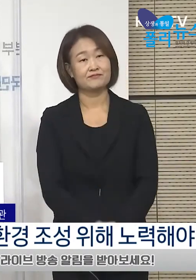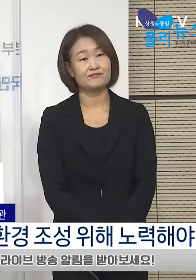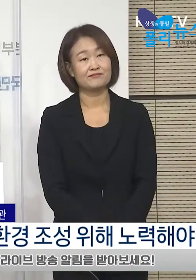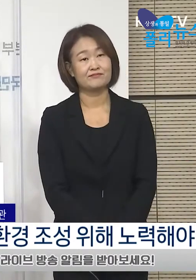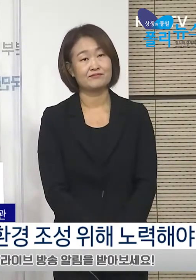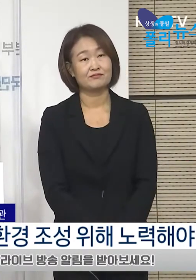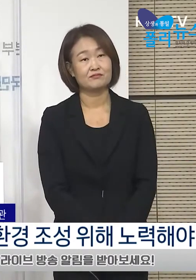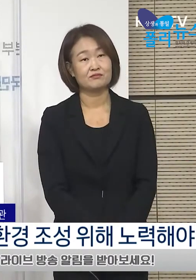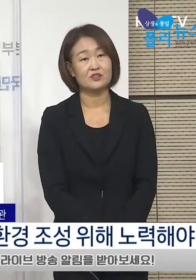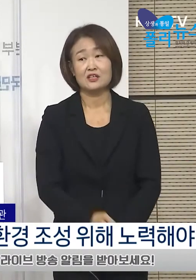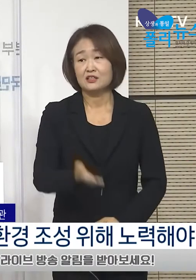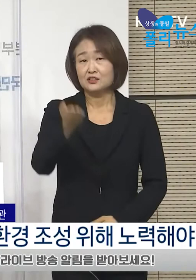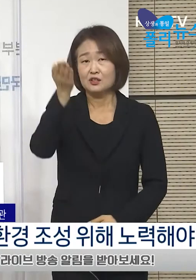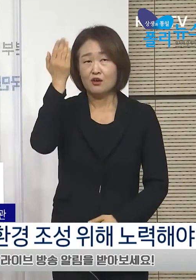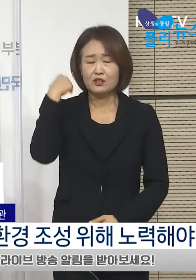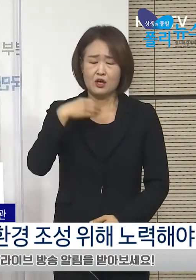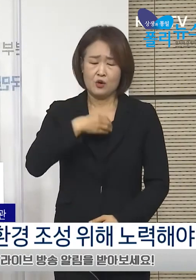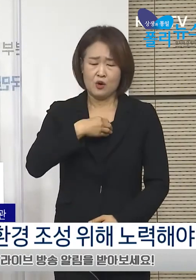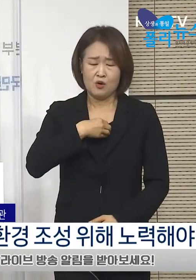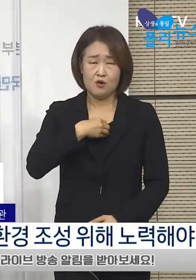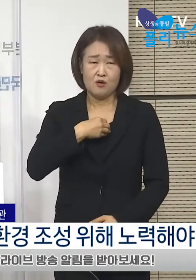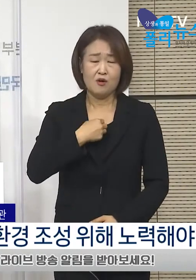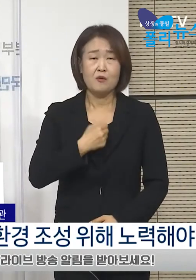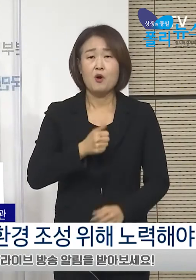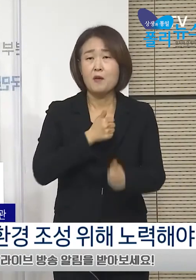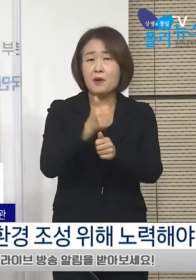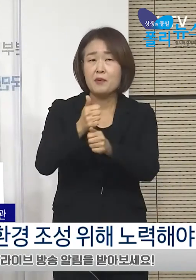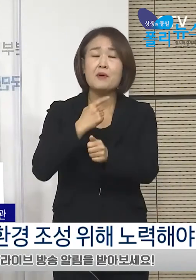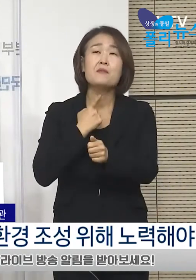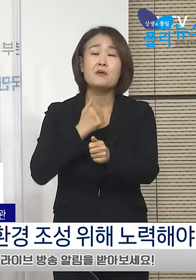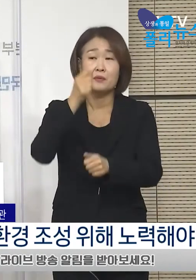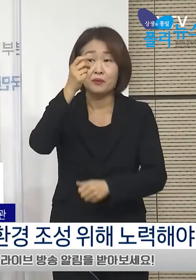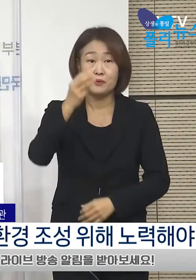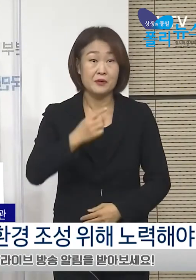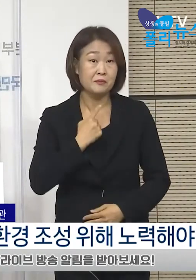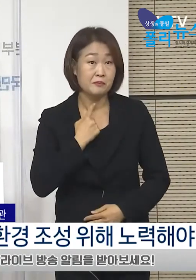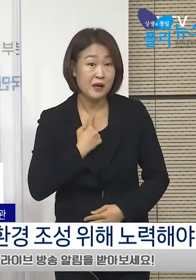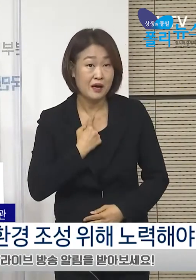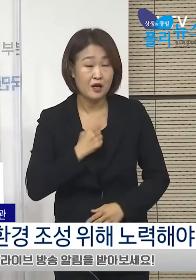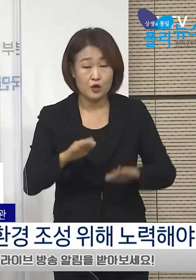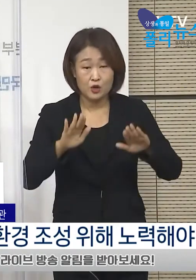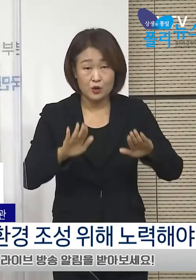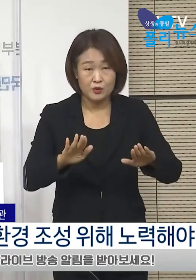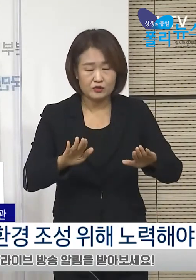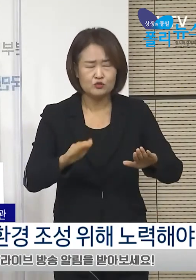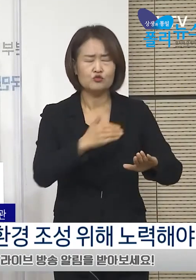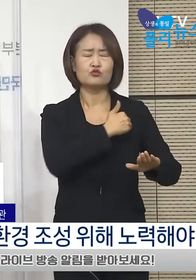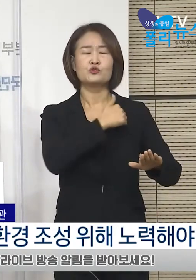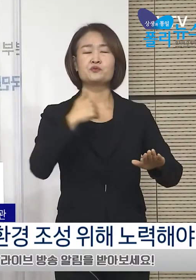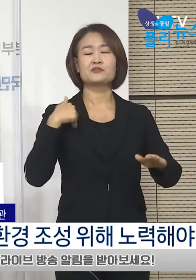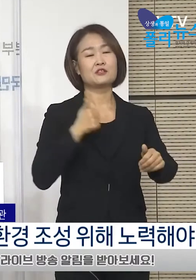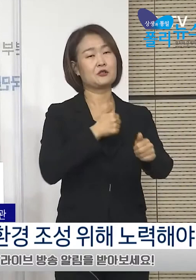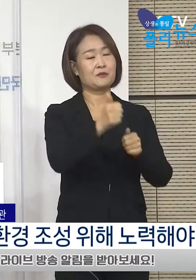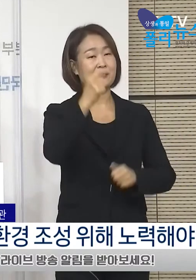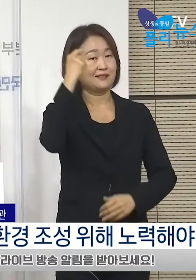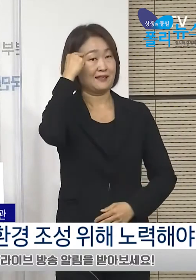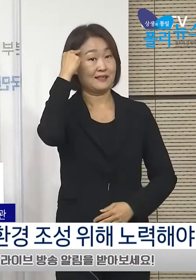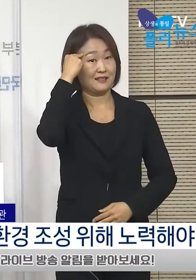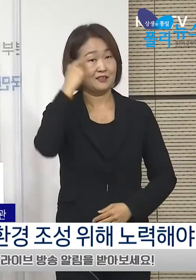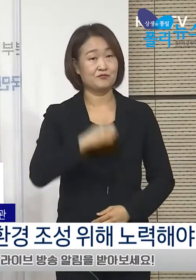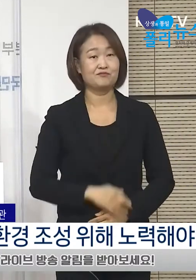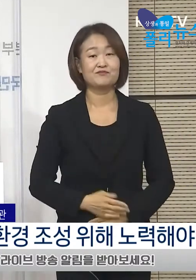그간의 위기를 극복한 경험을 바탕으로 이번 위기도 충분히 극복할 수 있으리라 생각합니다.